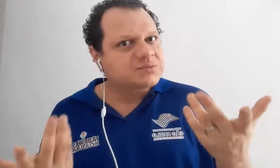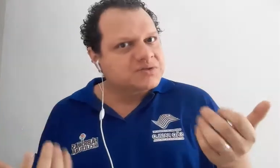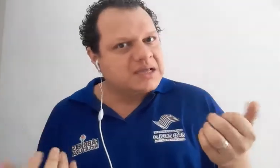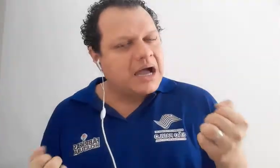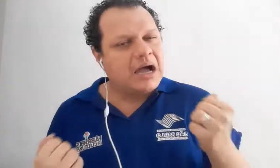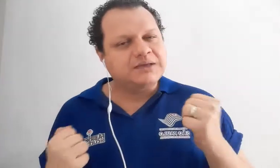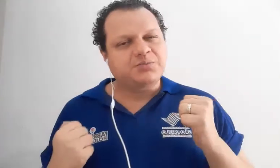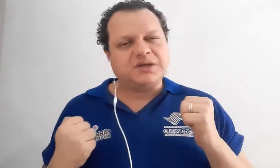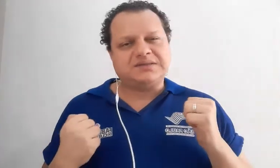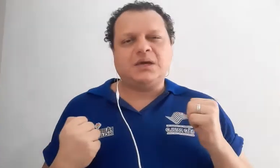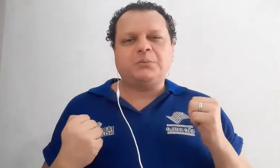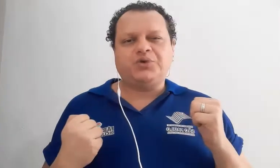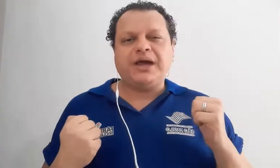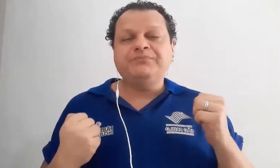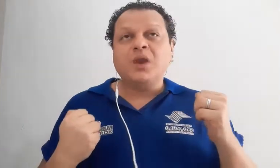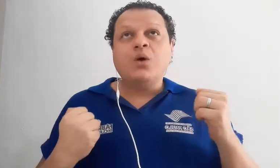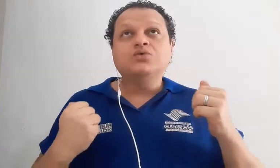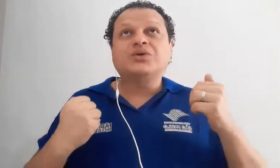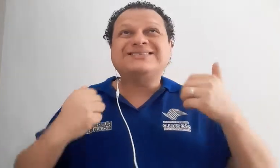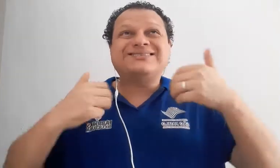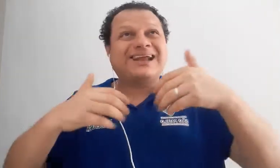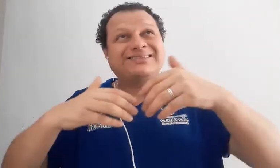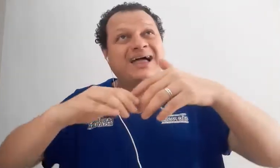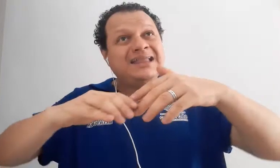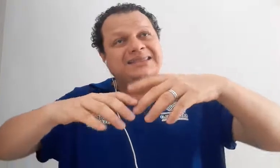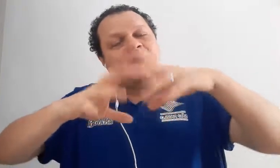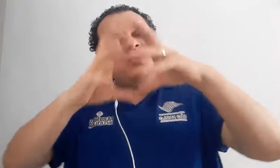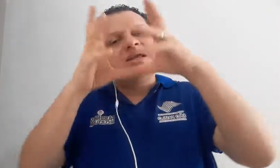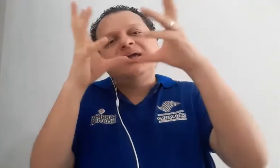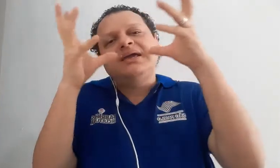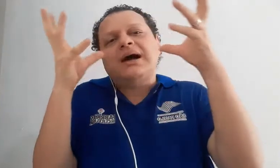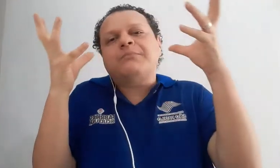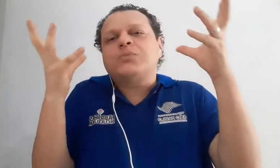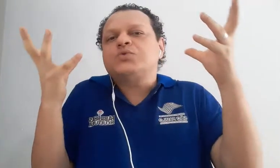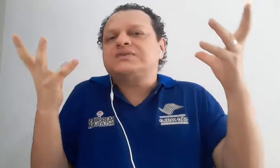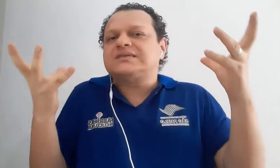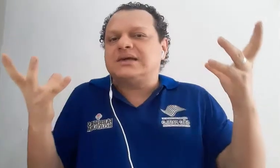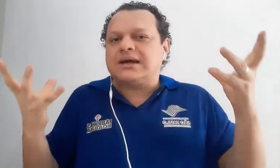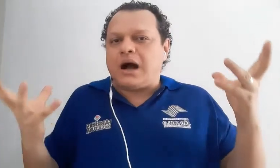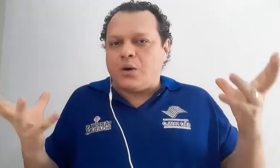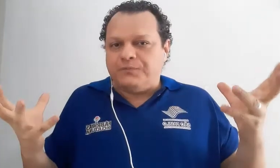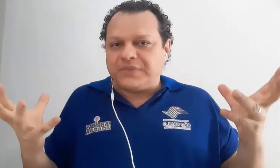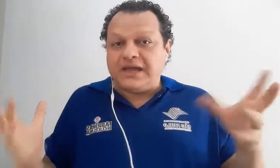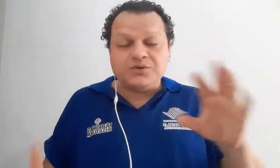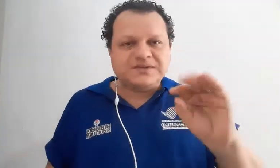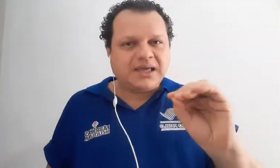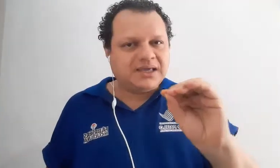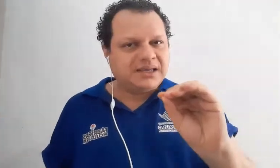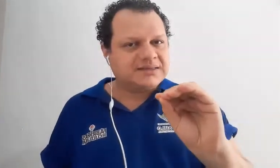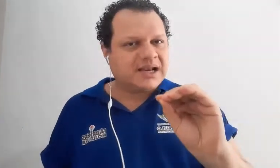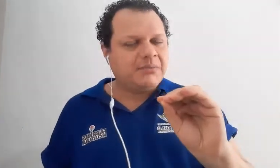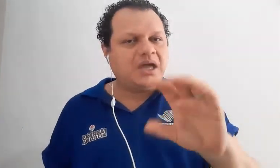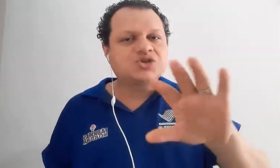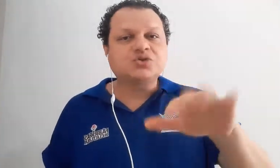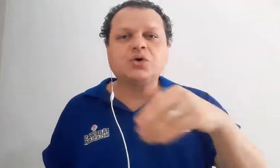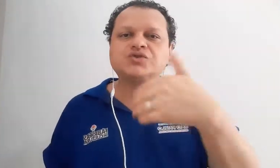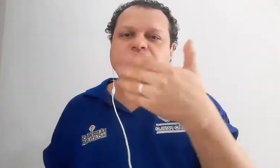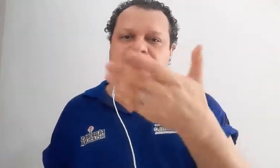musicais, por exemplo, né? Do que se trata teoria musical, tá? E eu sei que, necessariamente, todos os